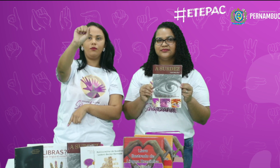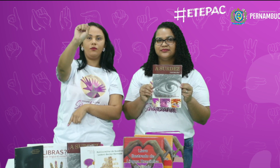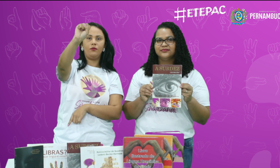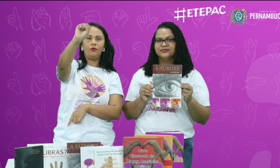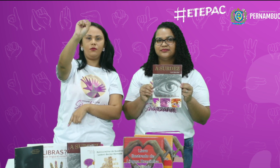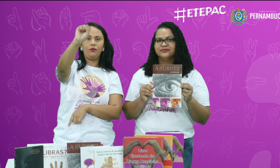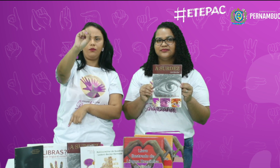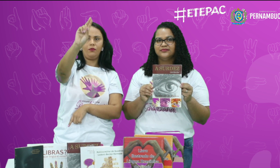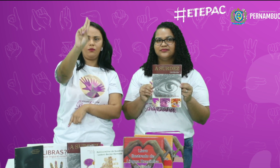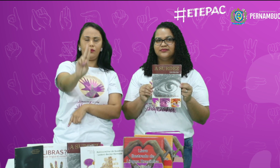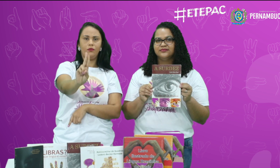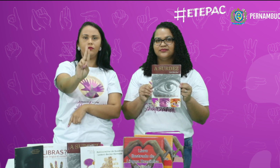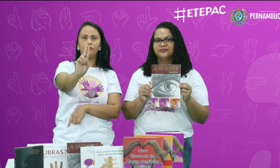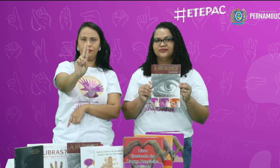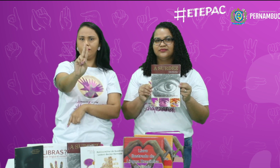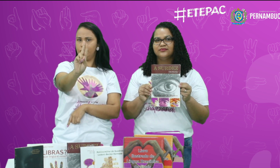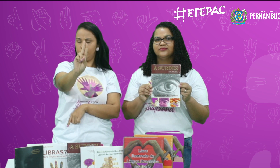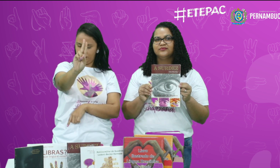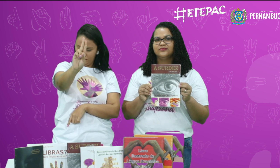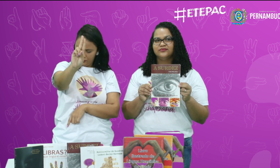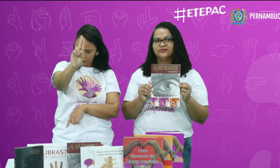Metros... Metrosul.